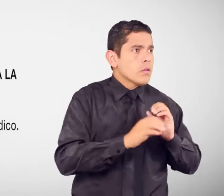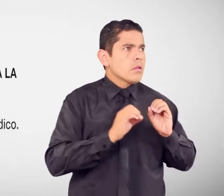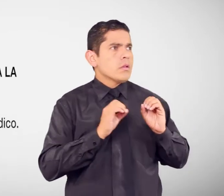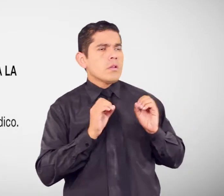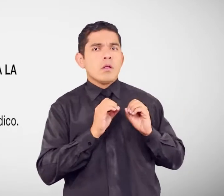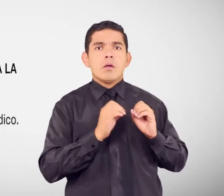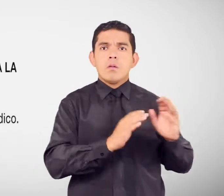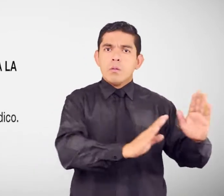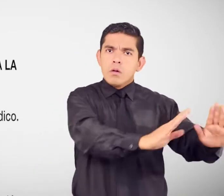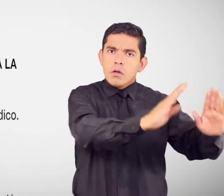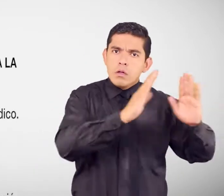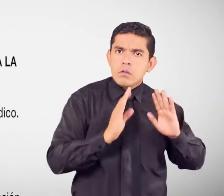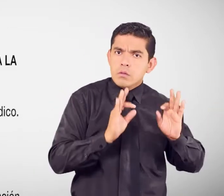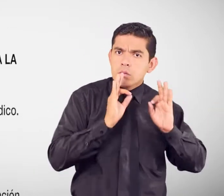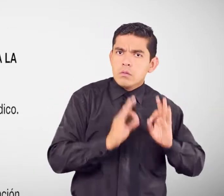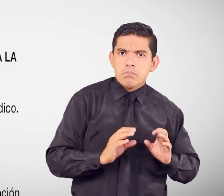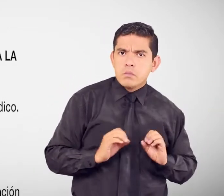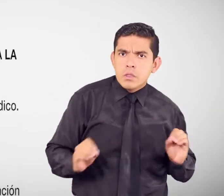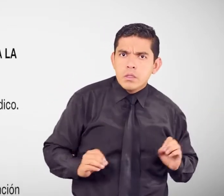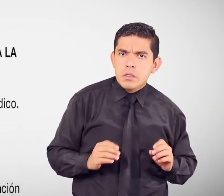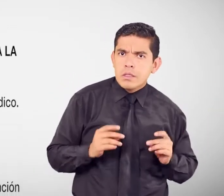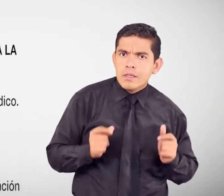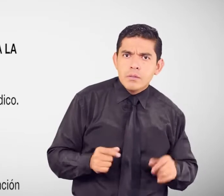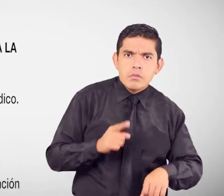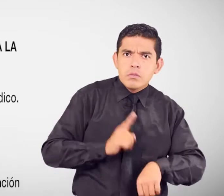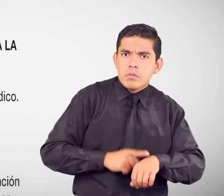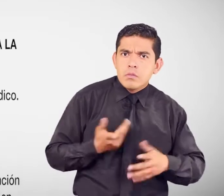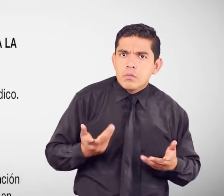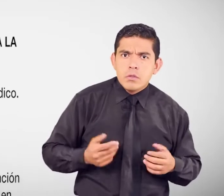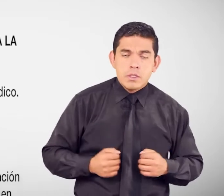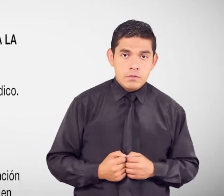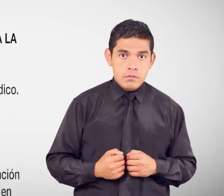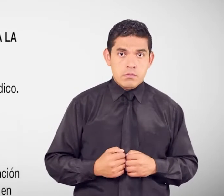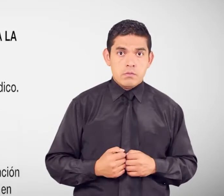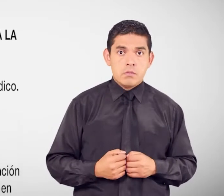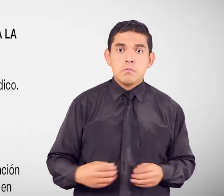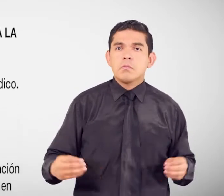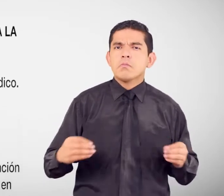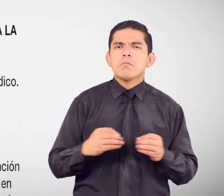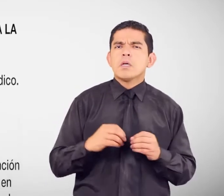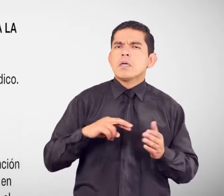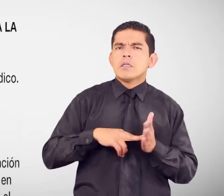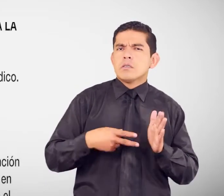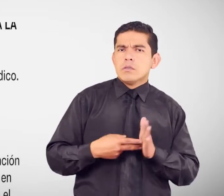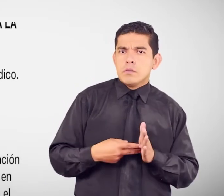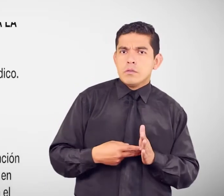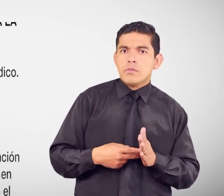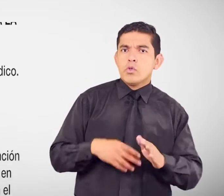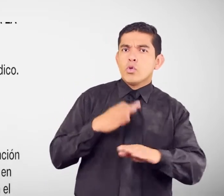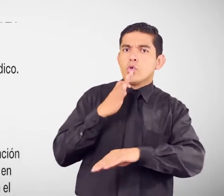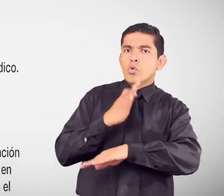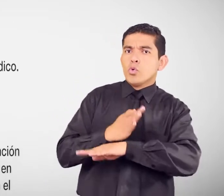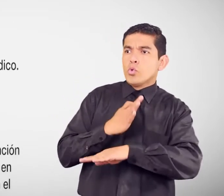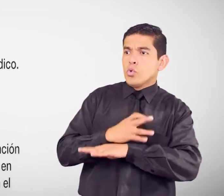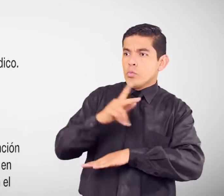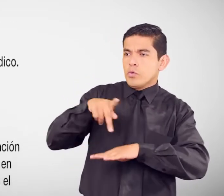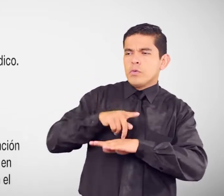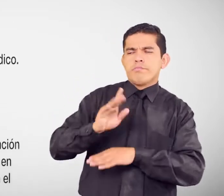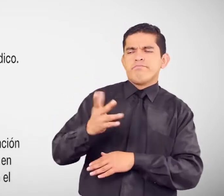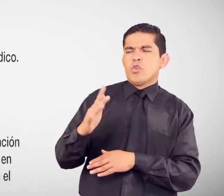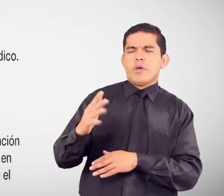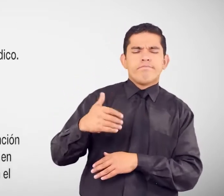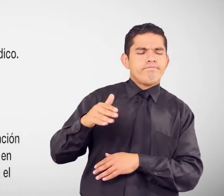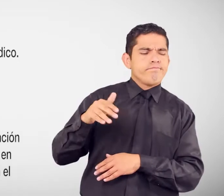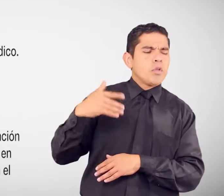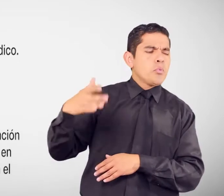Y oportunos ¿Qué significa? Es decir No te dan turno Para el especialista Por lo que no recibes Atención que